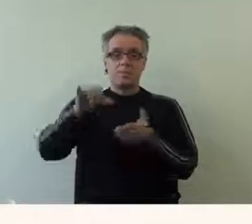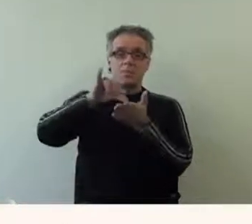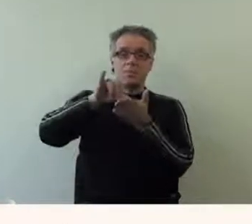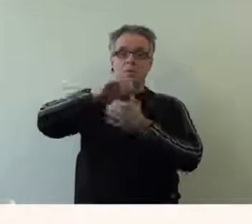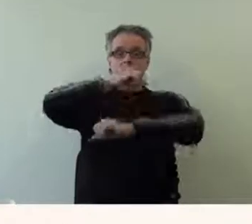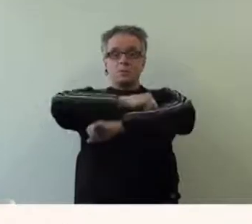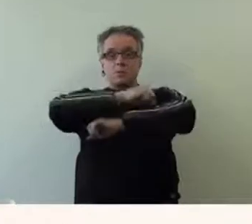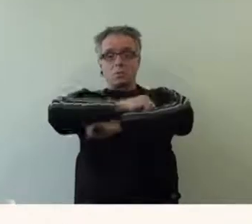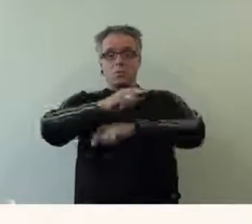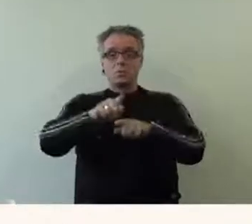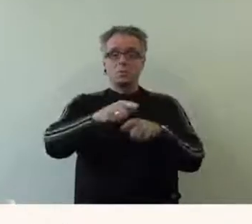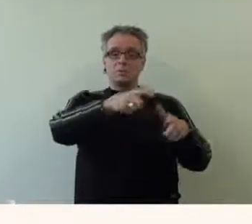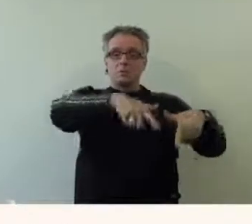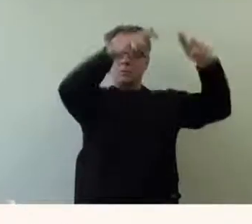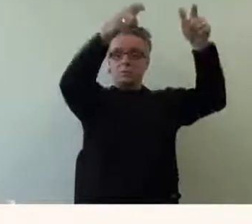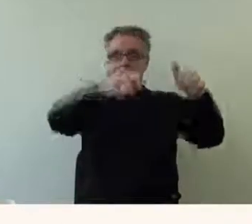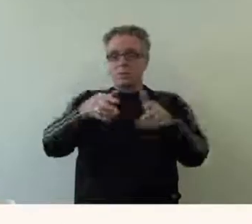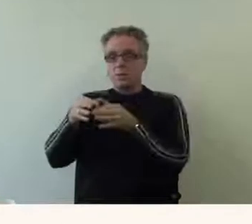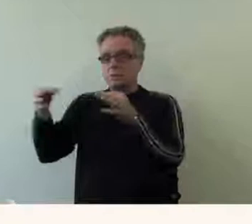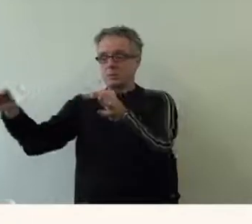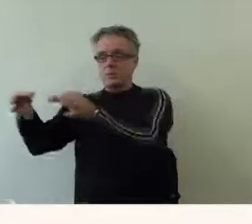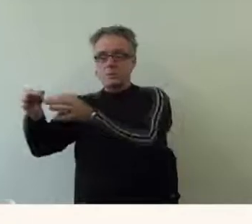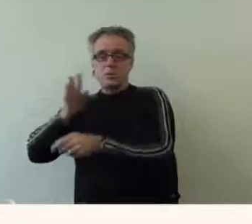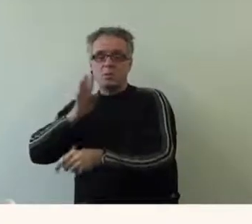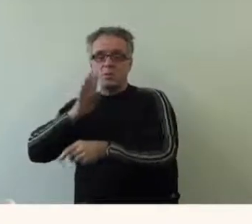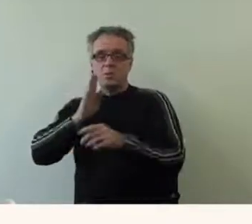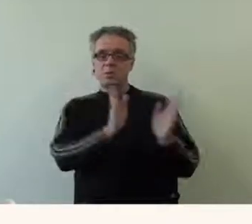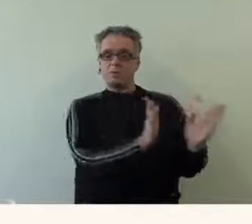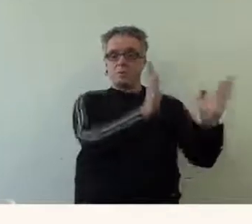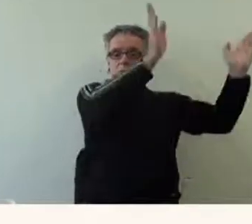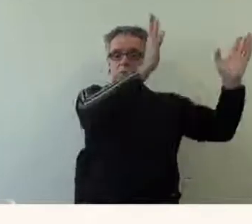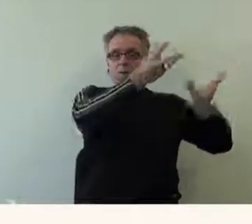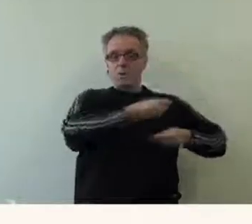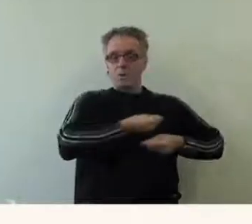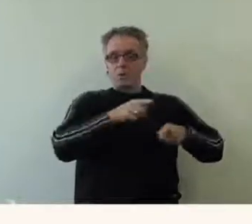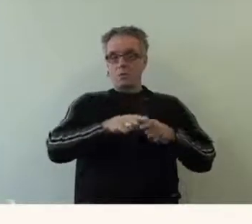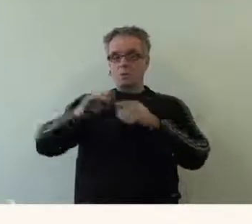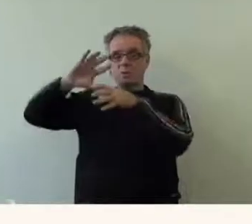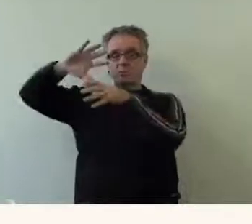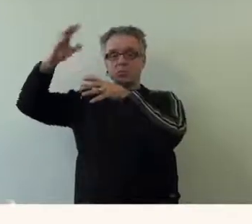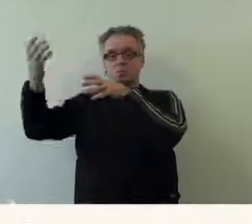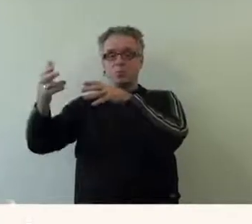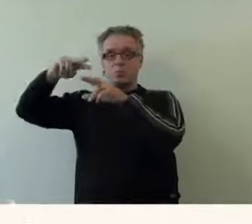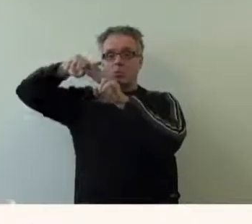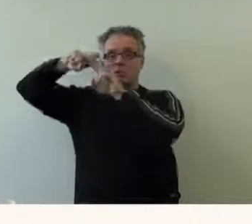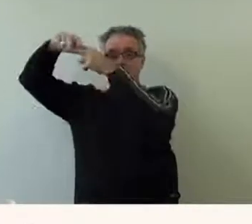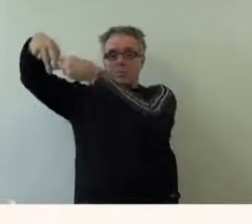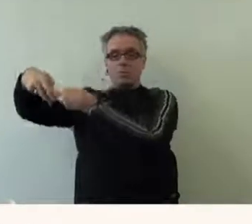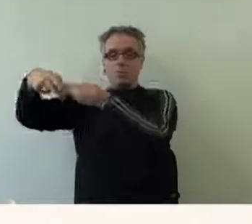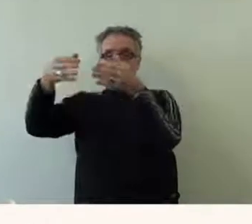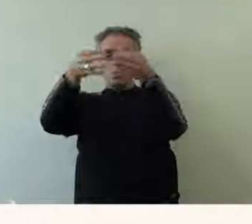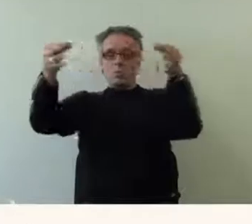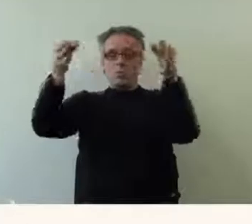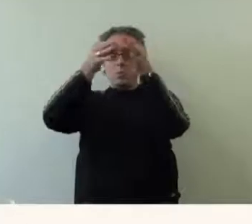L'accueil central, les ascenseurs, la salle de conférence, l'accueil de la bibliothèque et le planétarium sont équipés de boucles